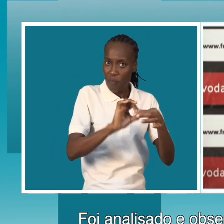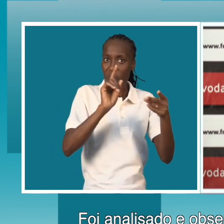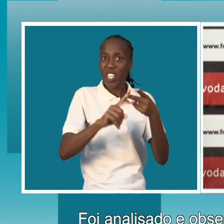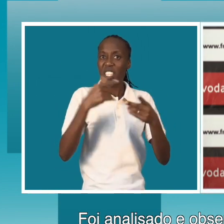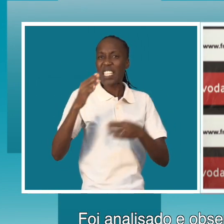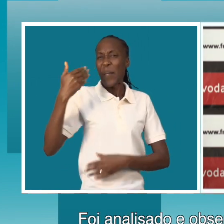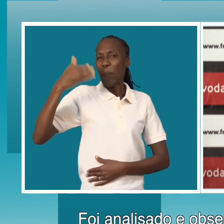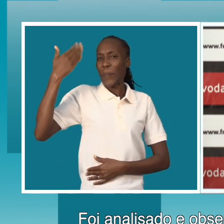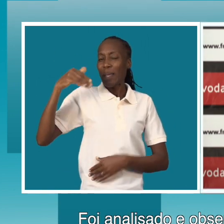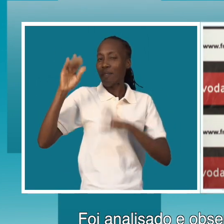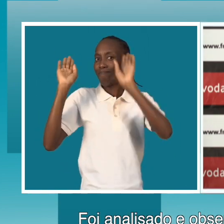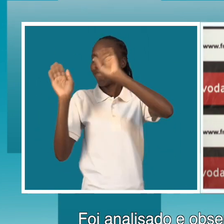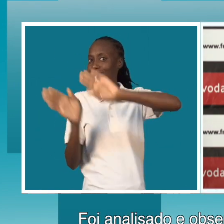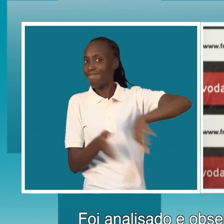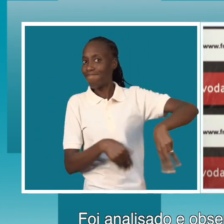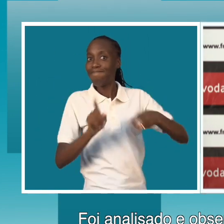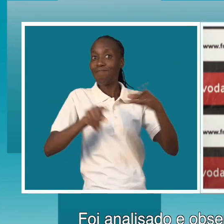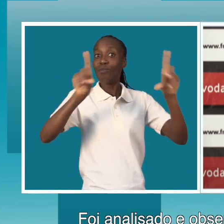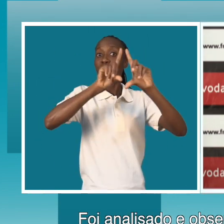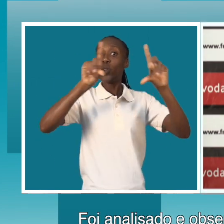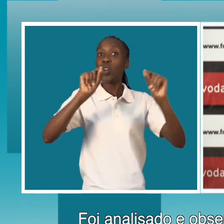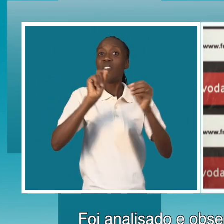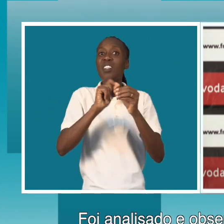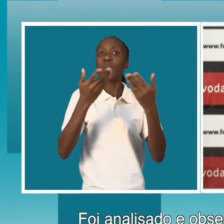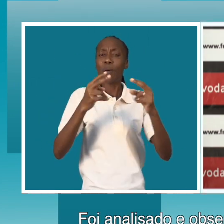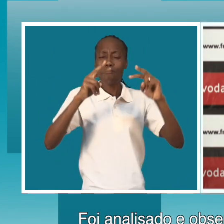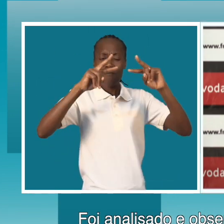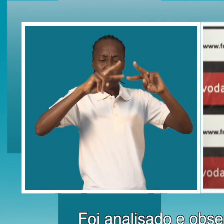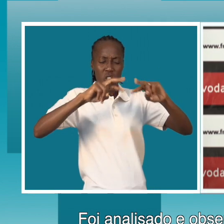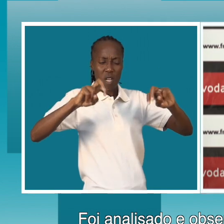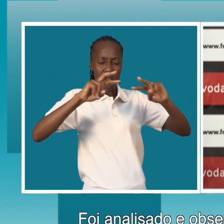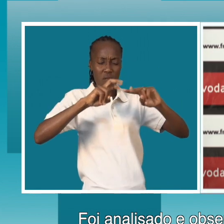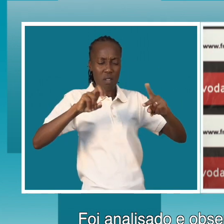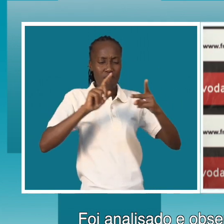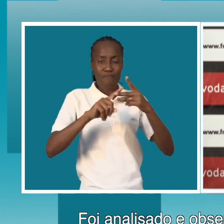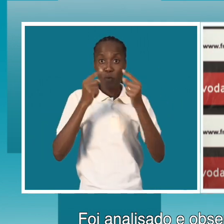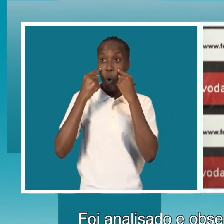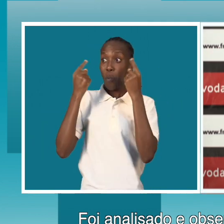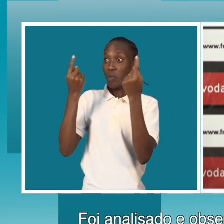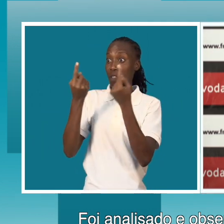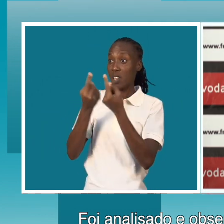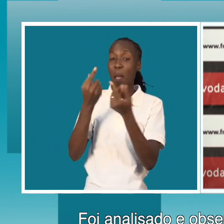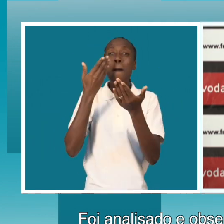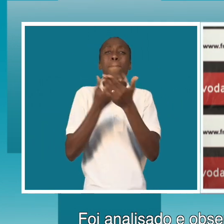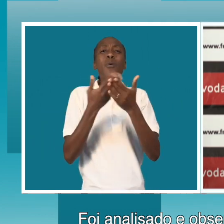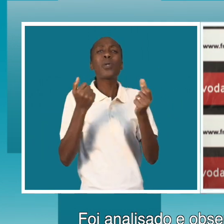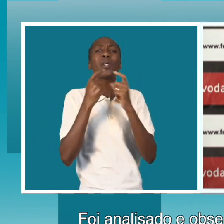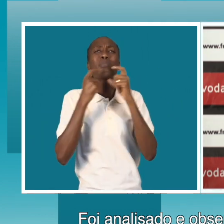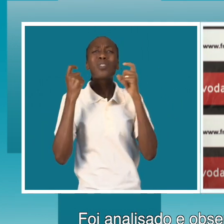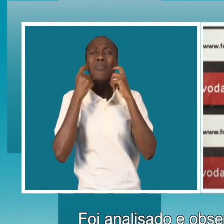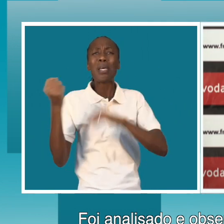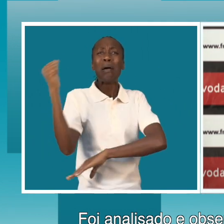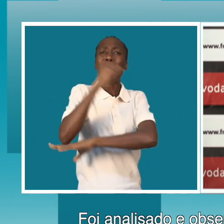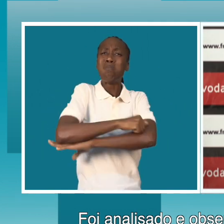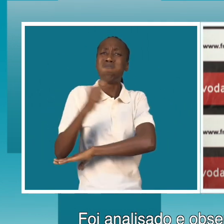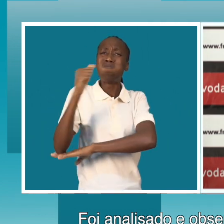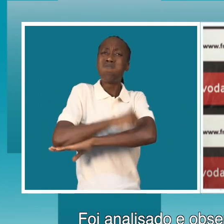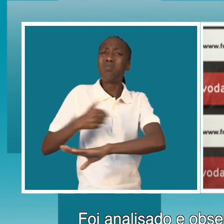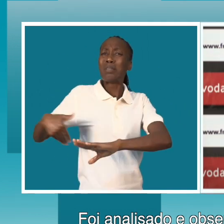fraturamos com o passado a ONU obviamente foi analisado e foi observado do porquê que o Moçambique perdia mais vezes do